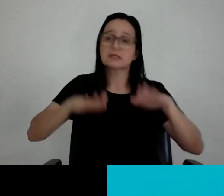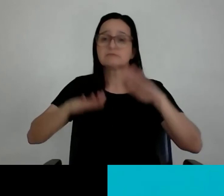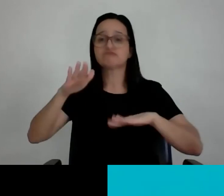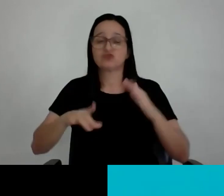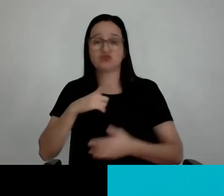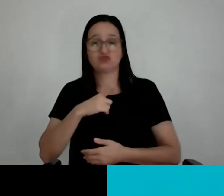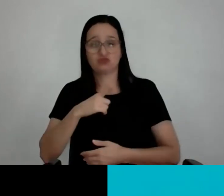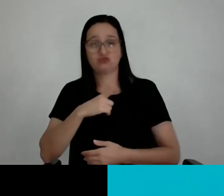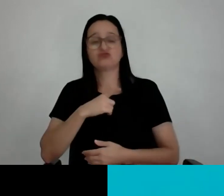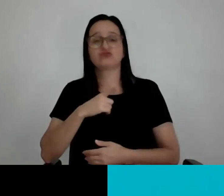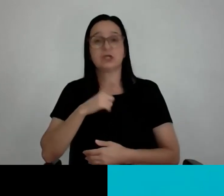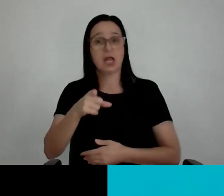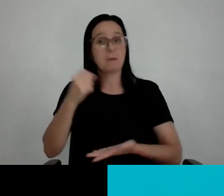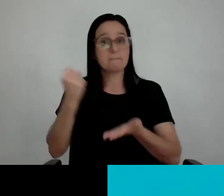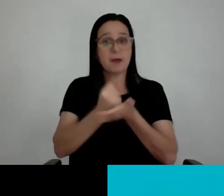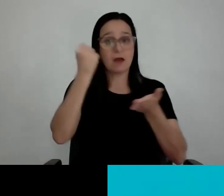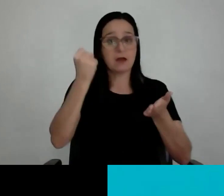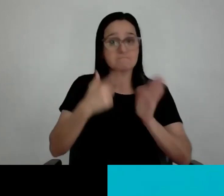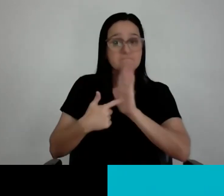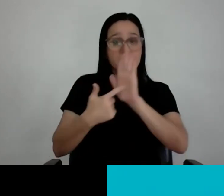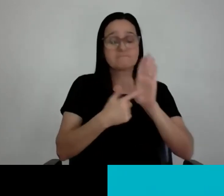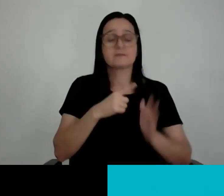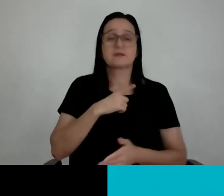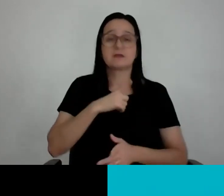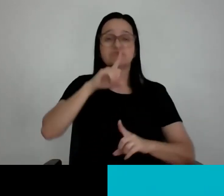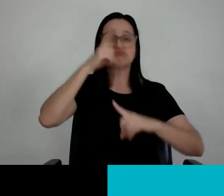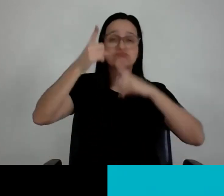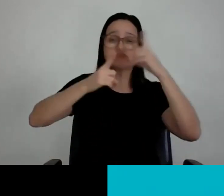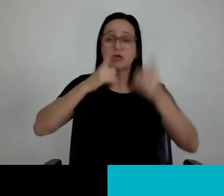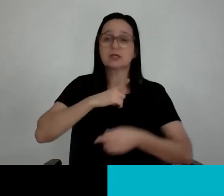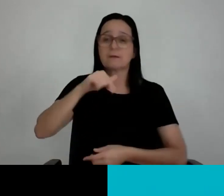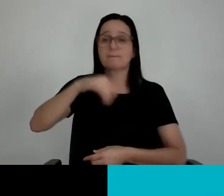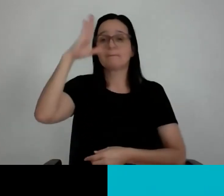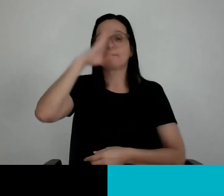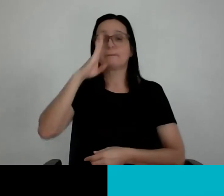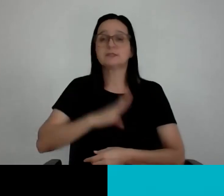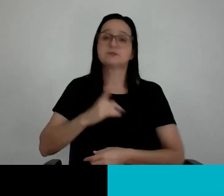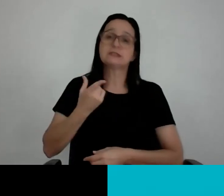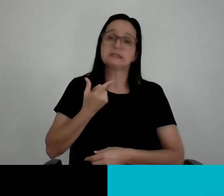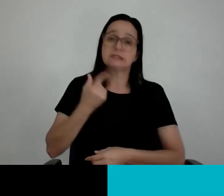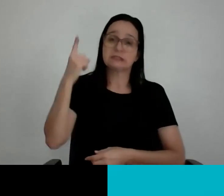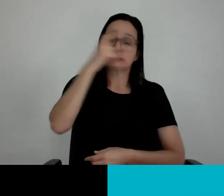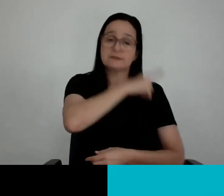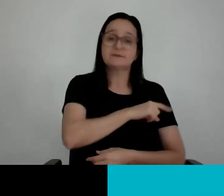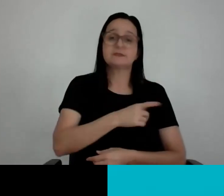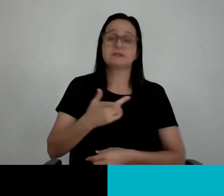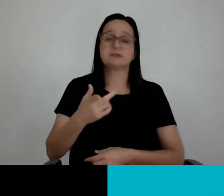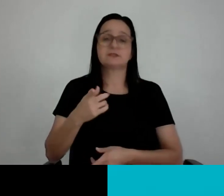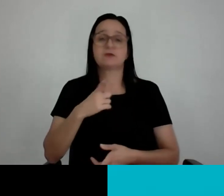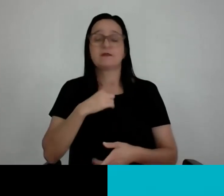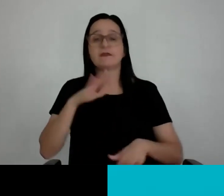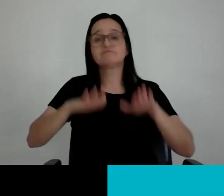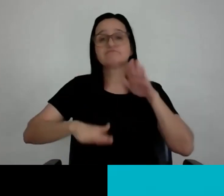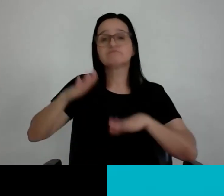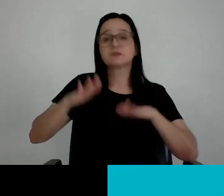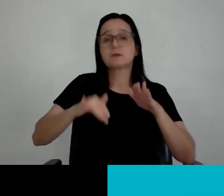E teve um impacto muito grande. Então, temos que ser criativos porque no Brasil é difícil. Você tem algumas obras, o Neymar teve uma oportunidade enorme de fazer belas